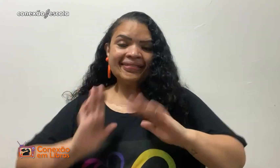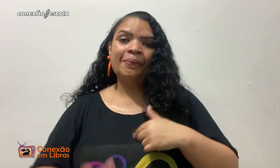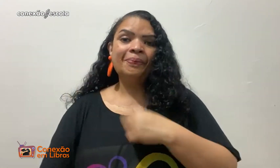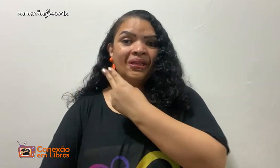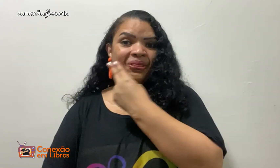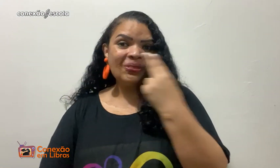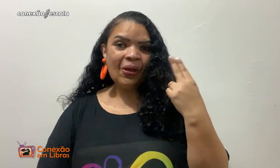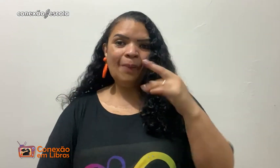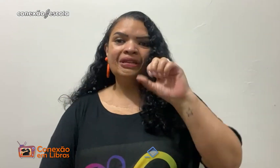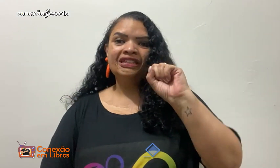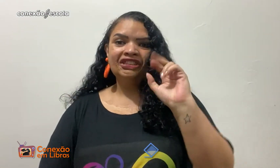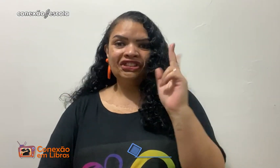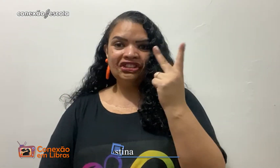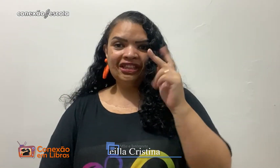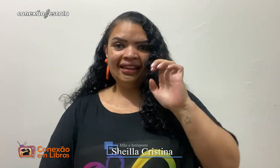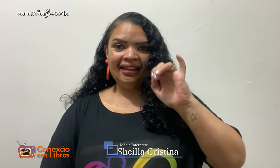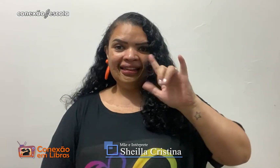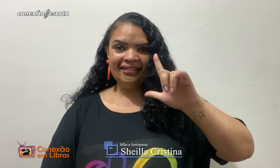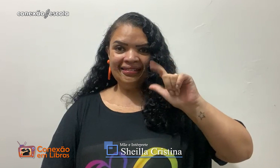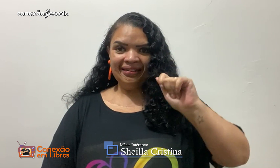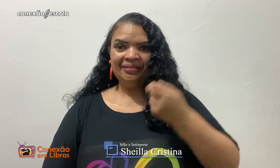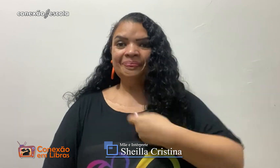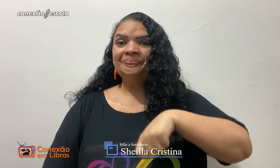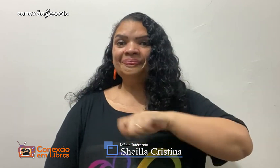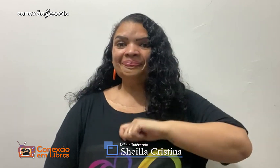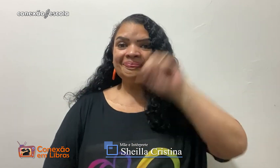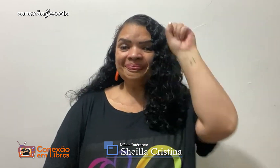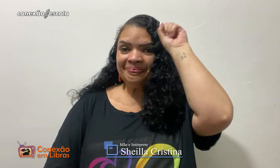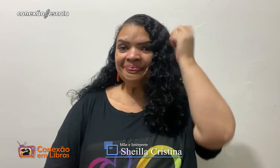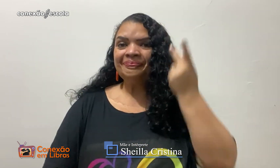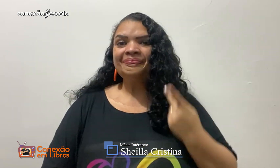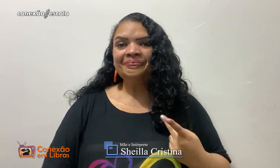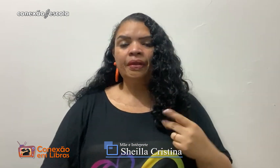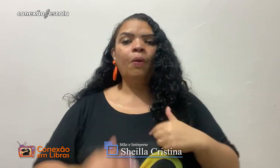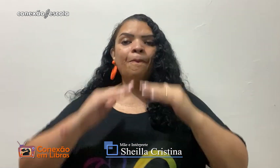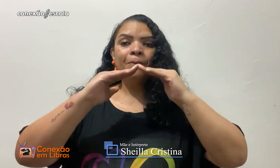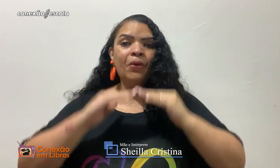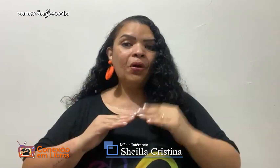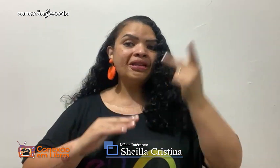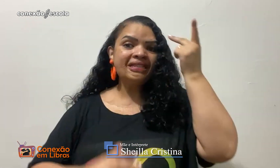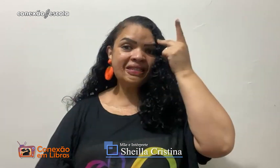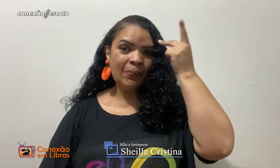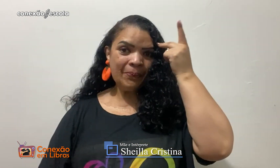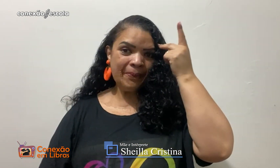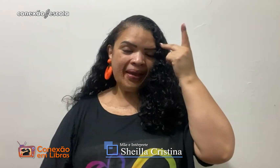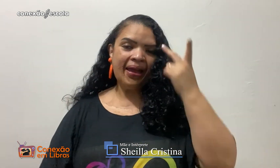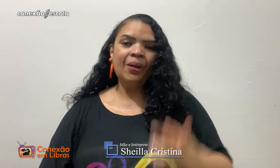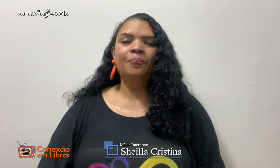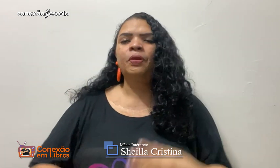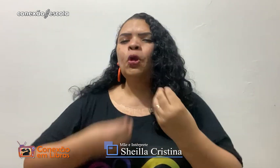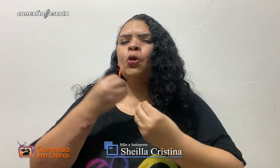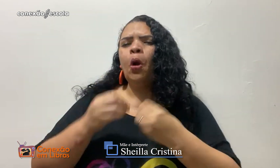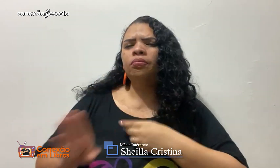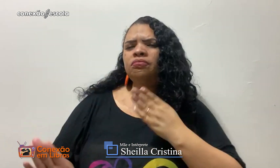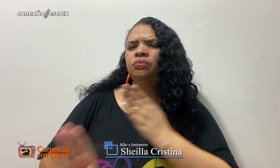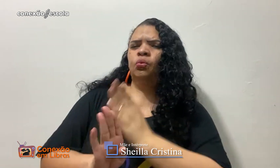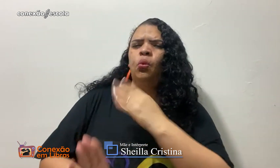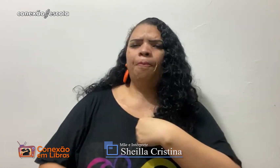Oi, meu nome é Sheila, esse é o meu sinal, moro aqui na cidade de São Paulo.